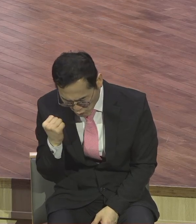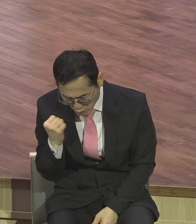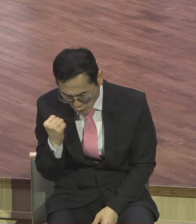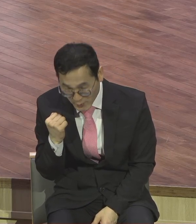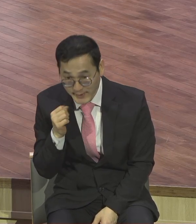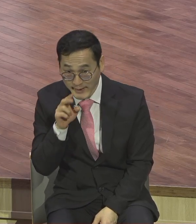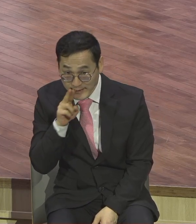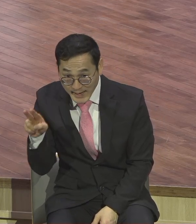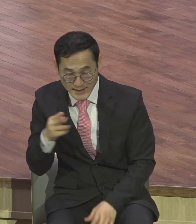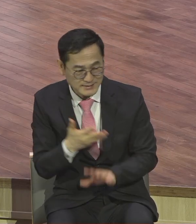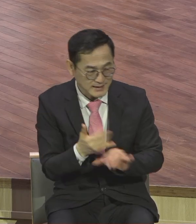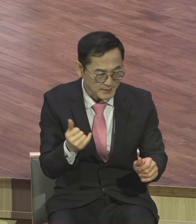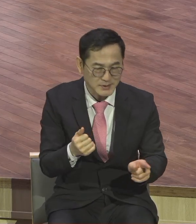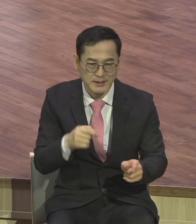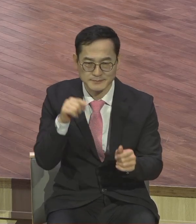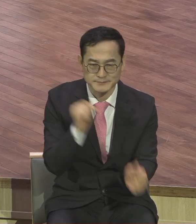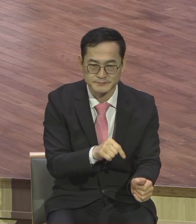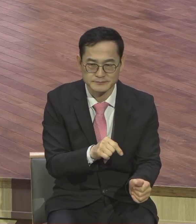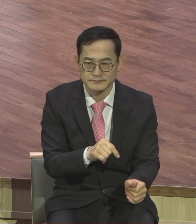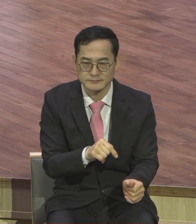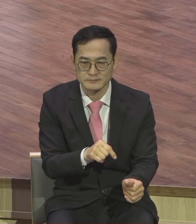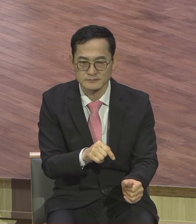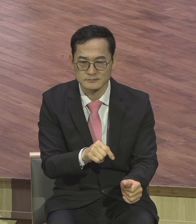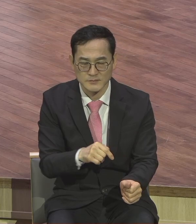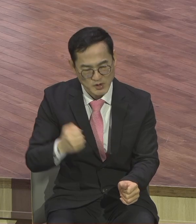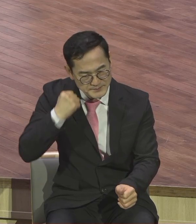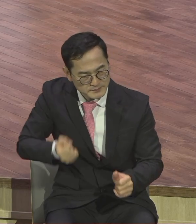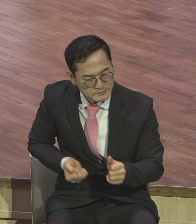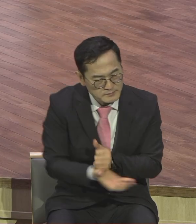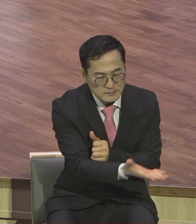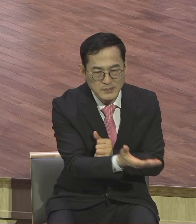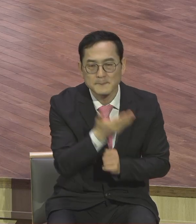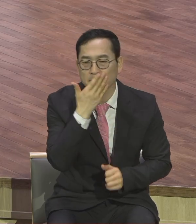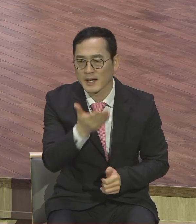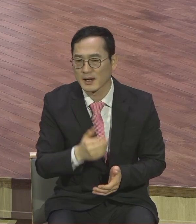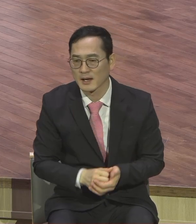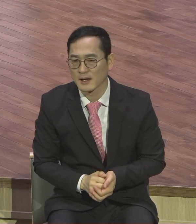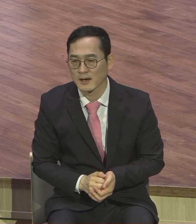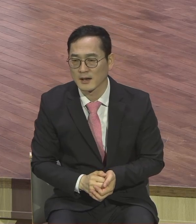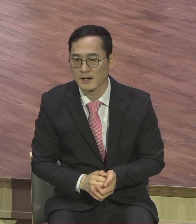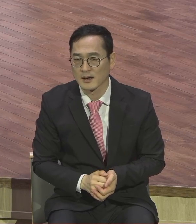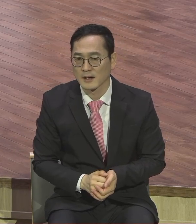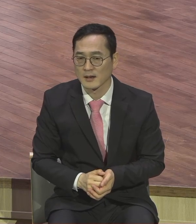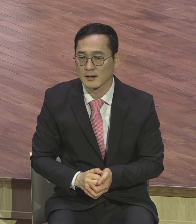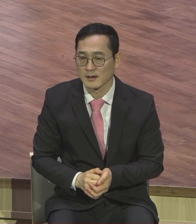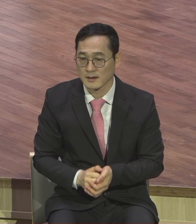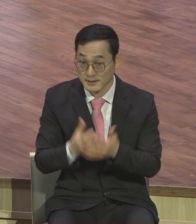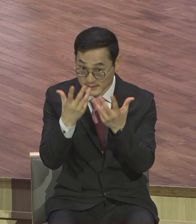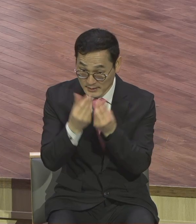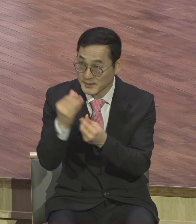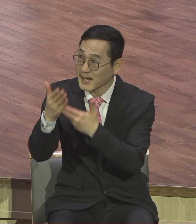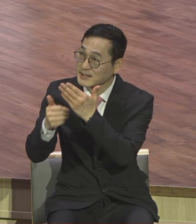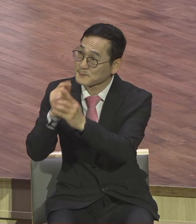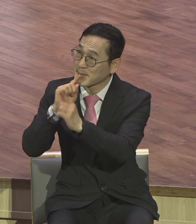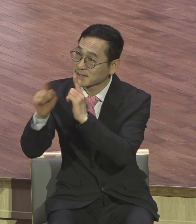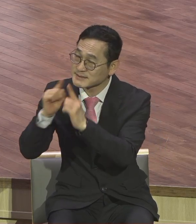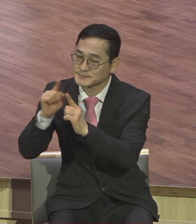사람의 영향을 입을 수가 없어요 내가 하나님 말씀에 정말로 하나님 앞에